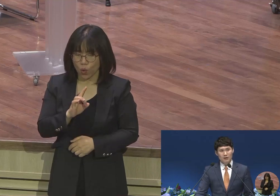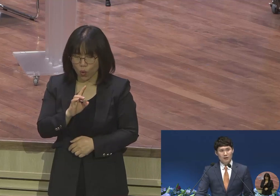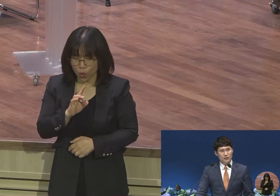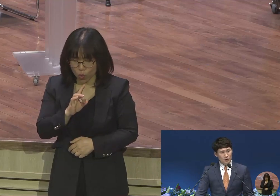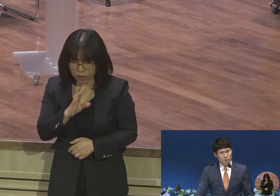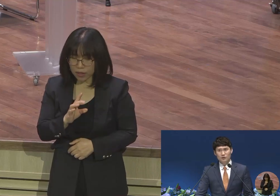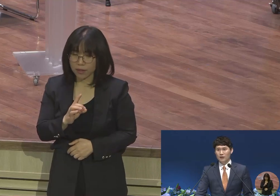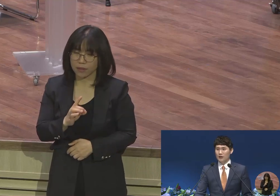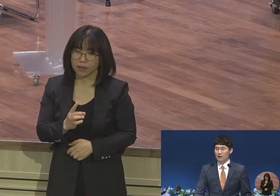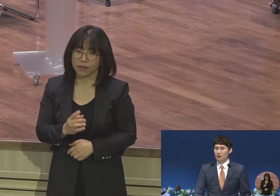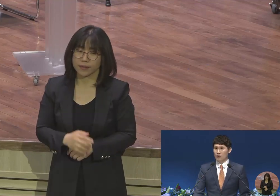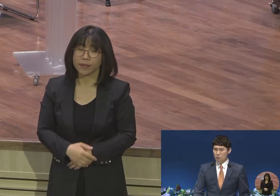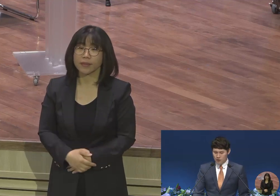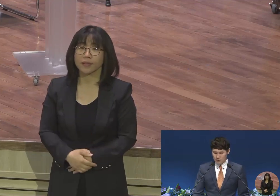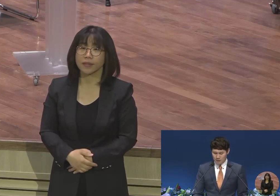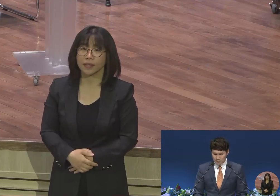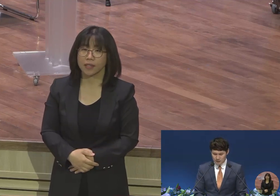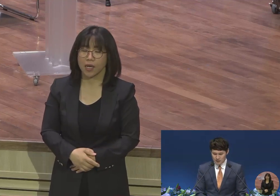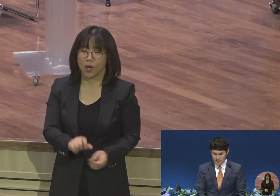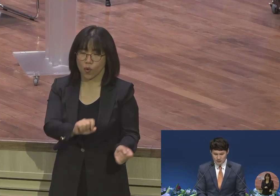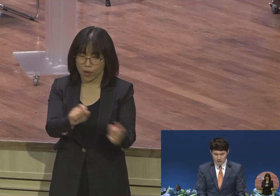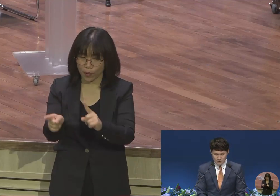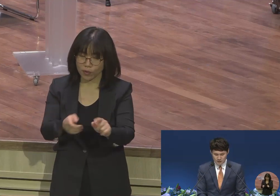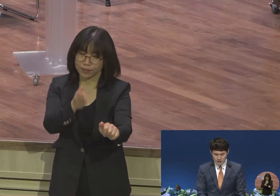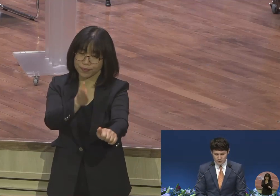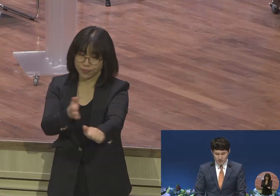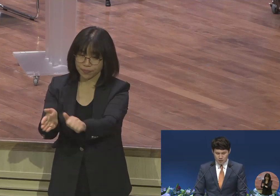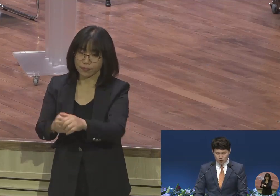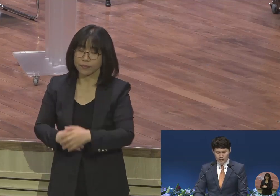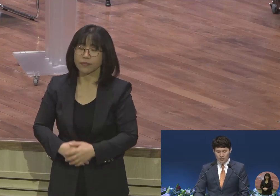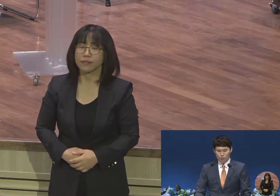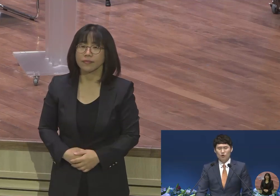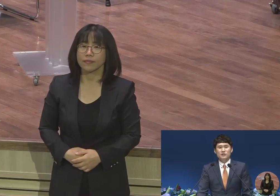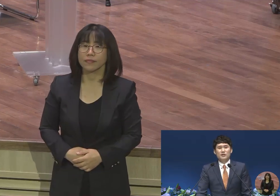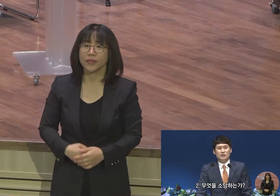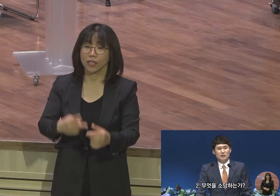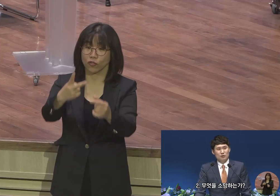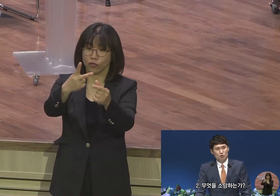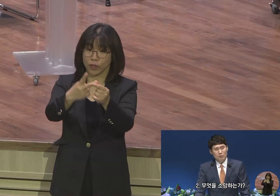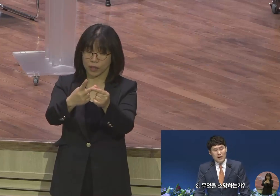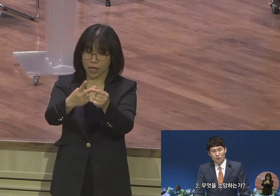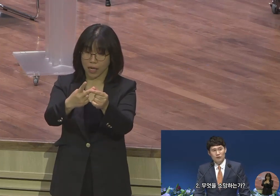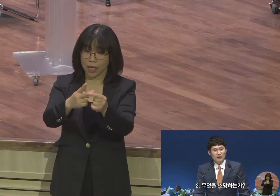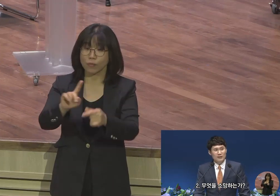여러분들에게 회복되기를 바랍니다 두 번째는 무엇을 소망하고 있는가